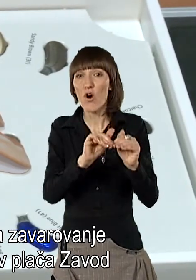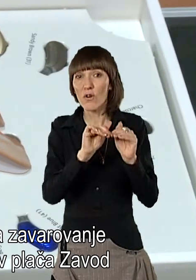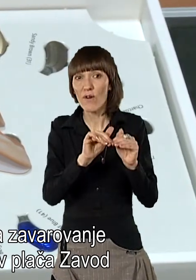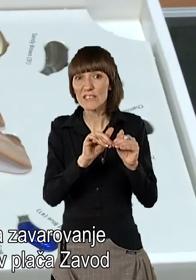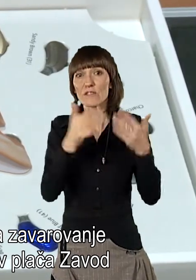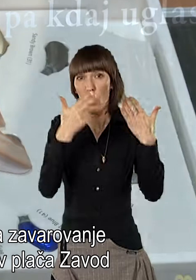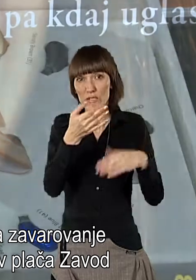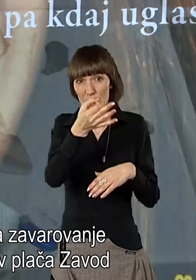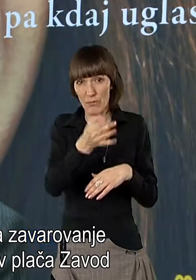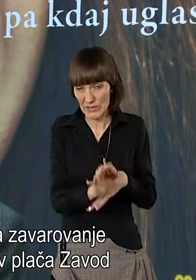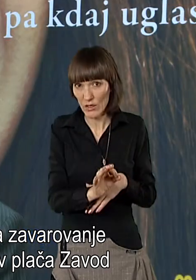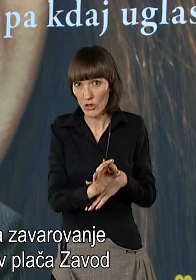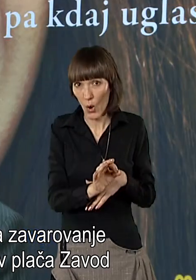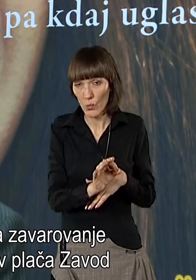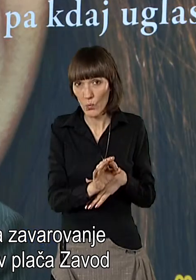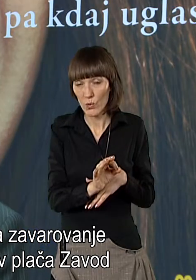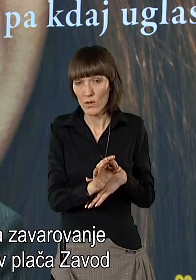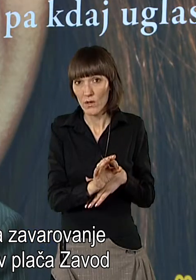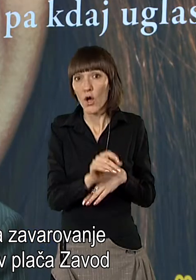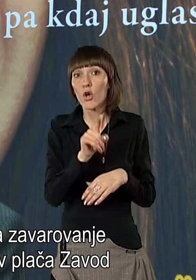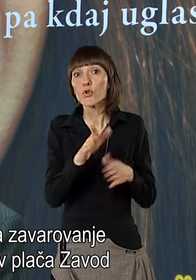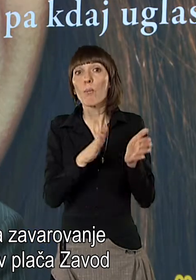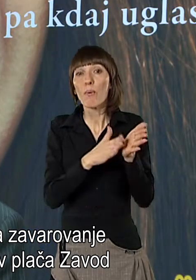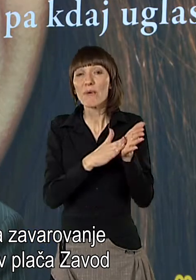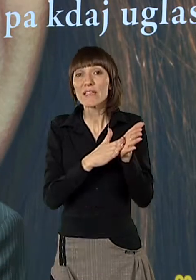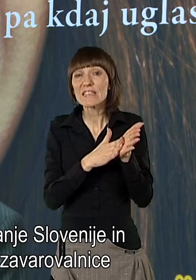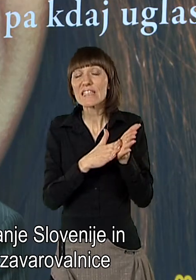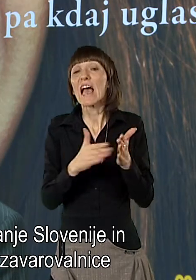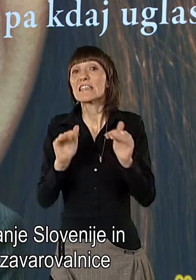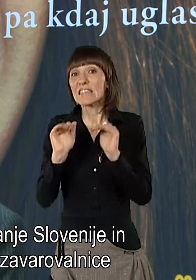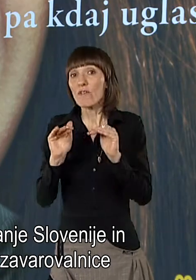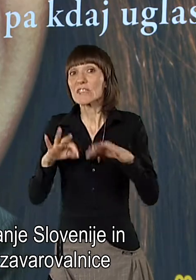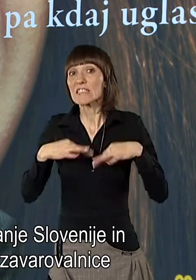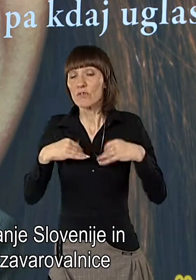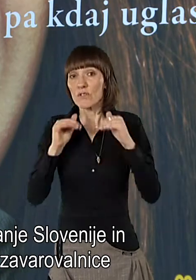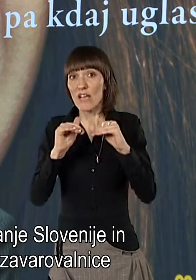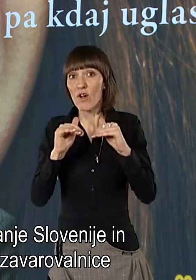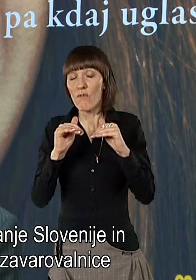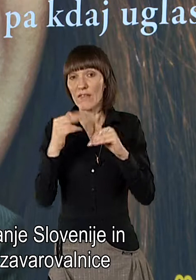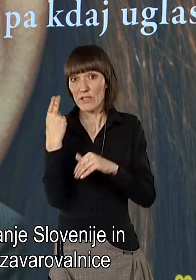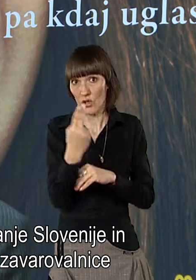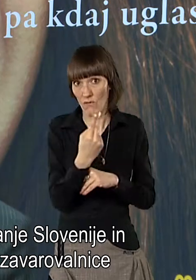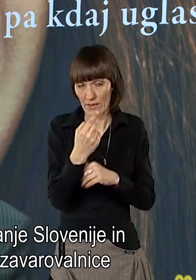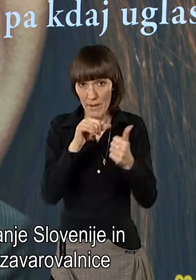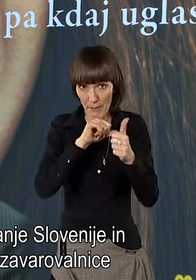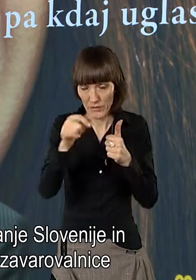80%. Zdaj ponovem Zavod za zdravstvo zarobalne v Sloveniji. 20%